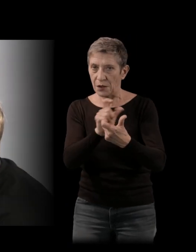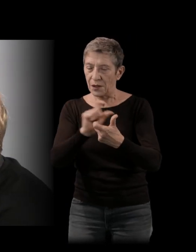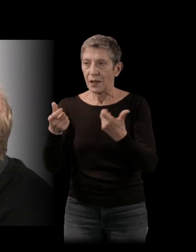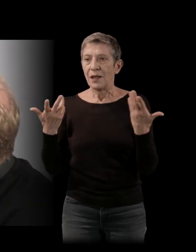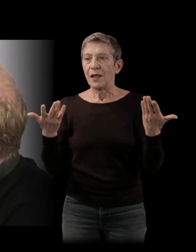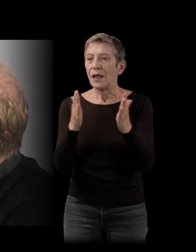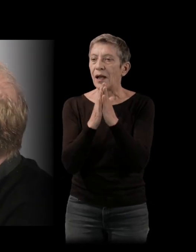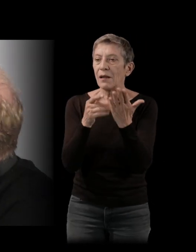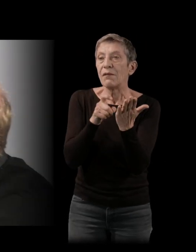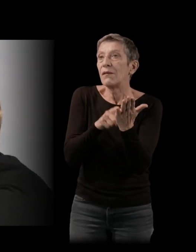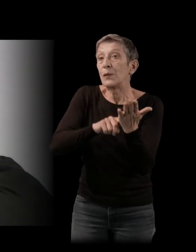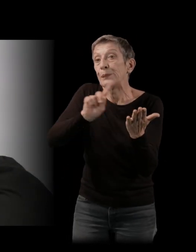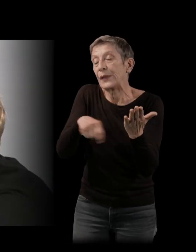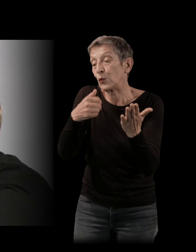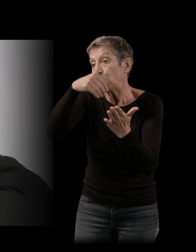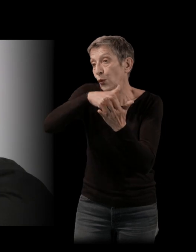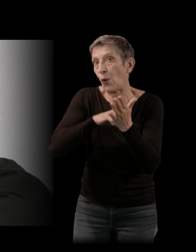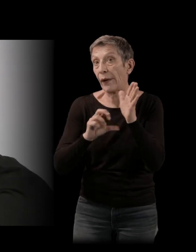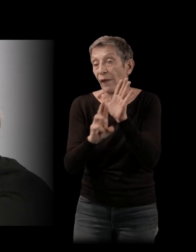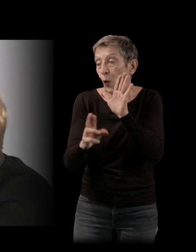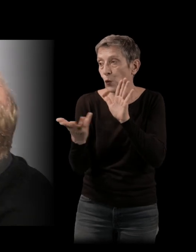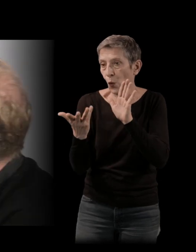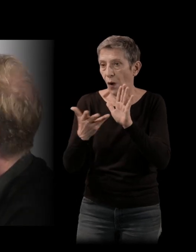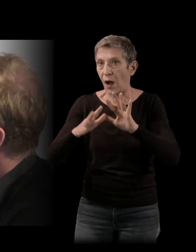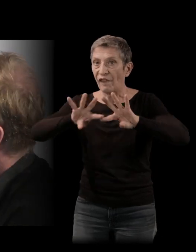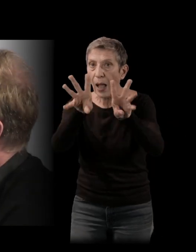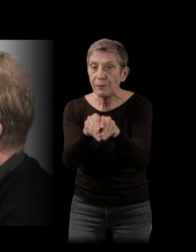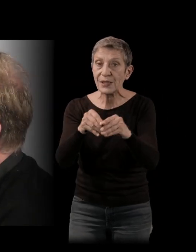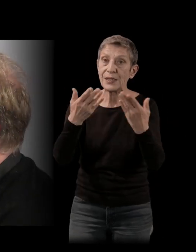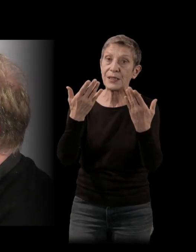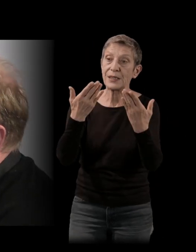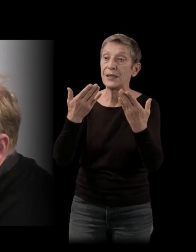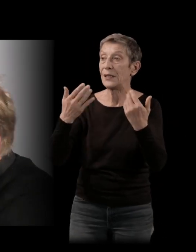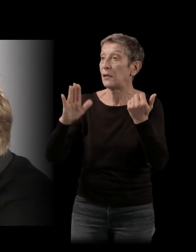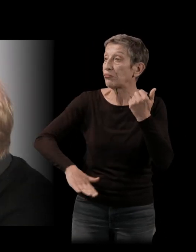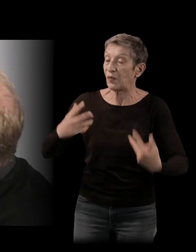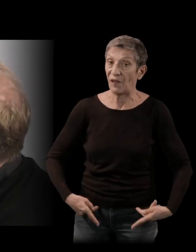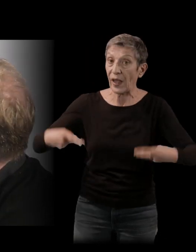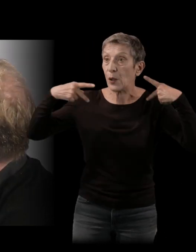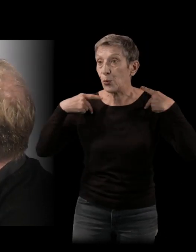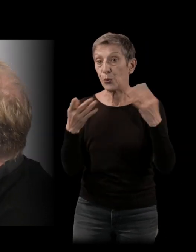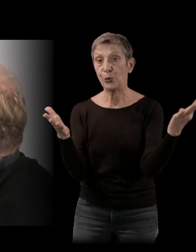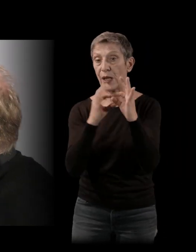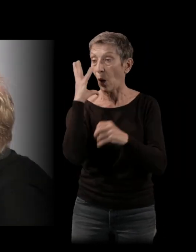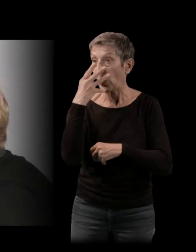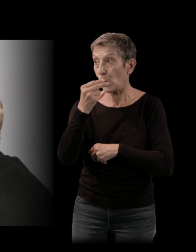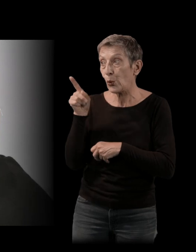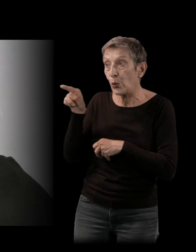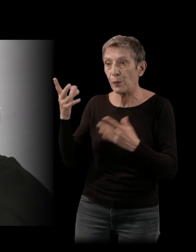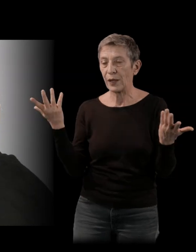à votre famille, à votre histoire, à votre lien avec la Guadeloupe. Est-ce que là, on est sur un sujet qui est différent ? Et pour autant, il y a peut-être des points d